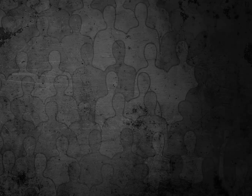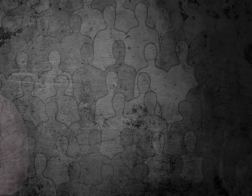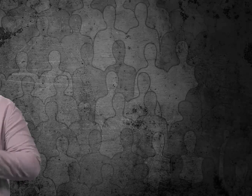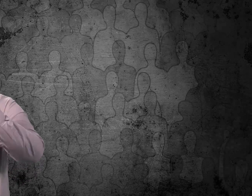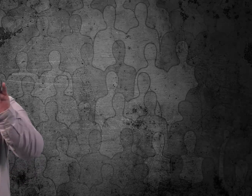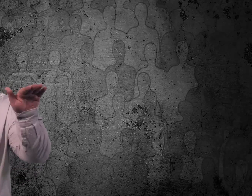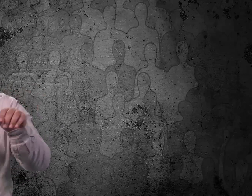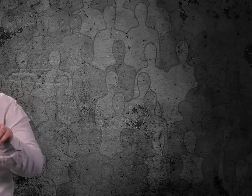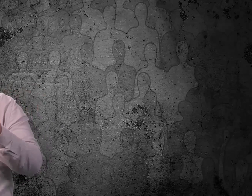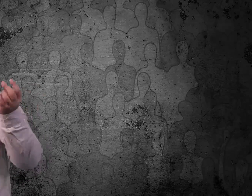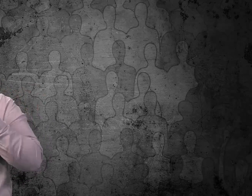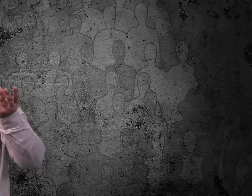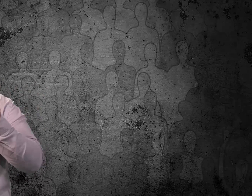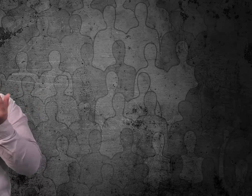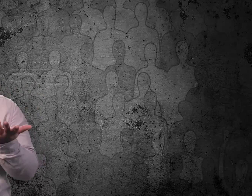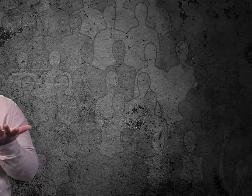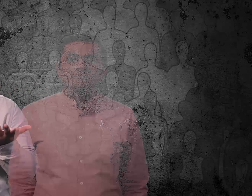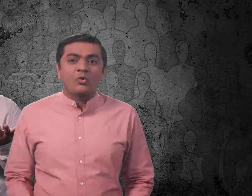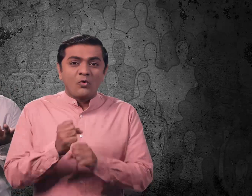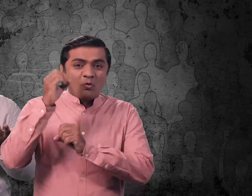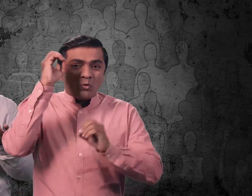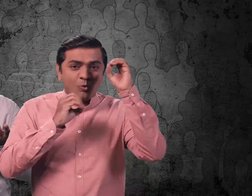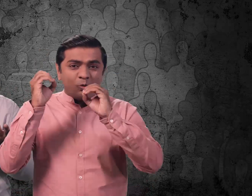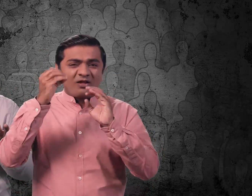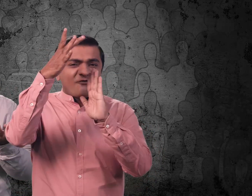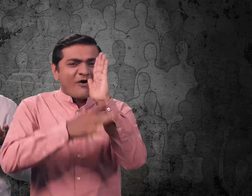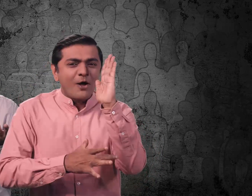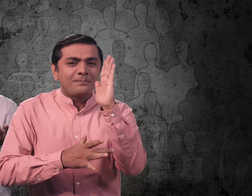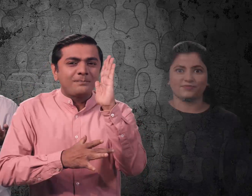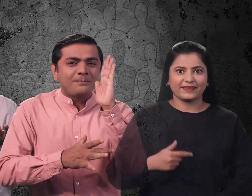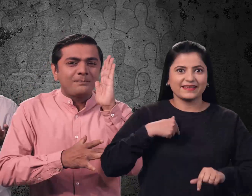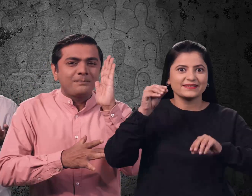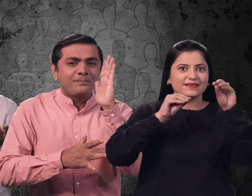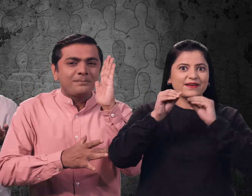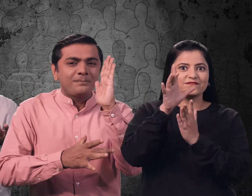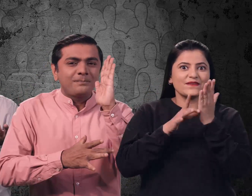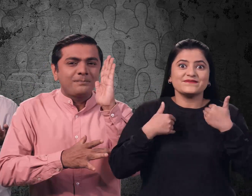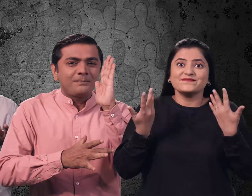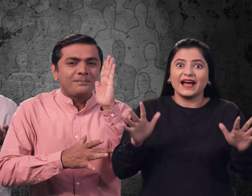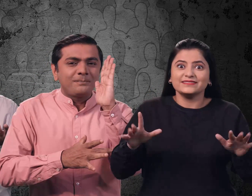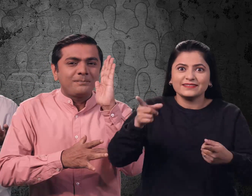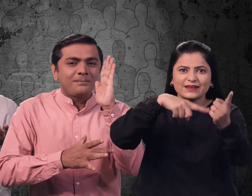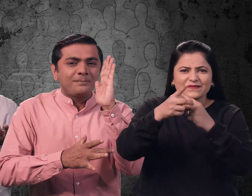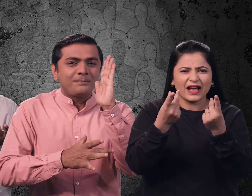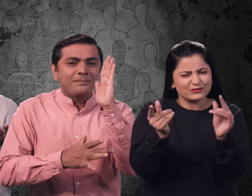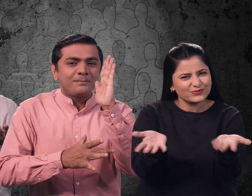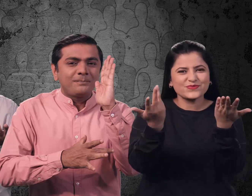हे हे हे सुनिए सेंसर्स का गूगल फॉर्म मैंने तो भर दिया है। आप भी जल्दी भरिये।